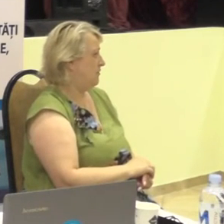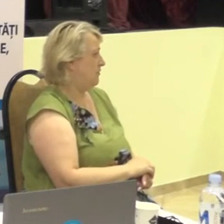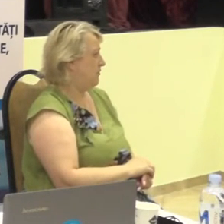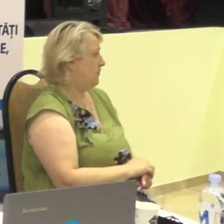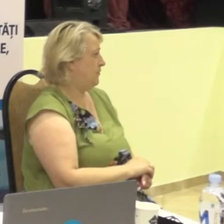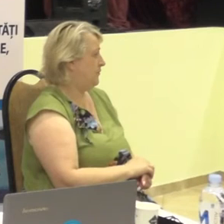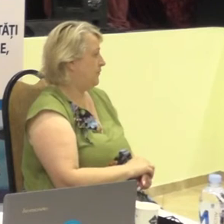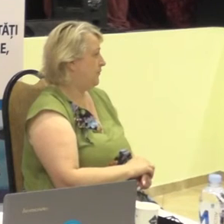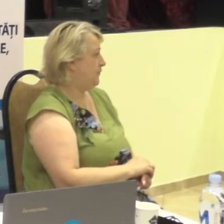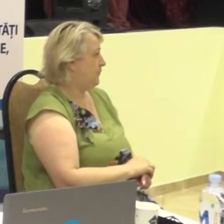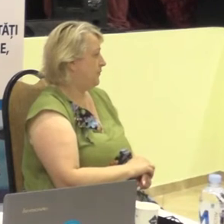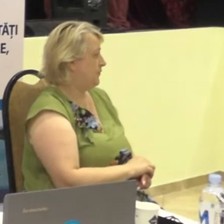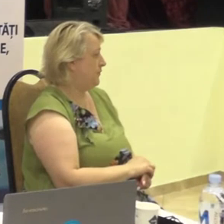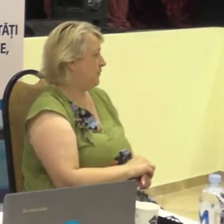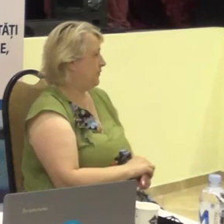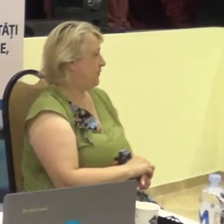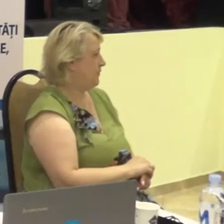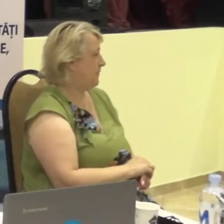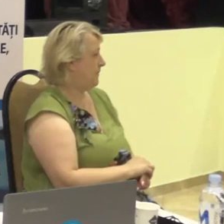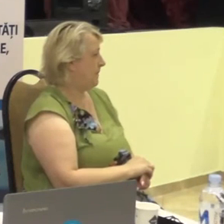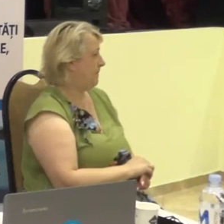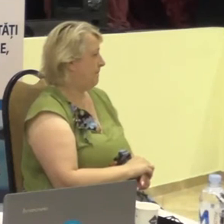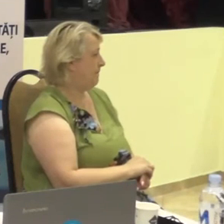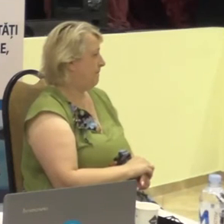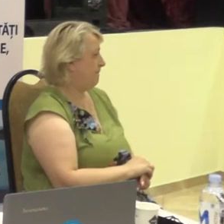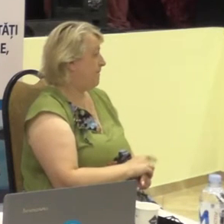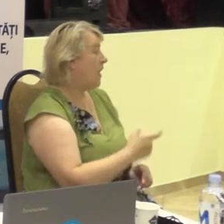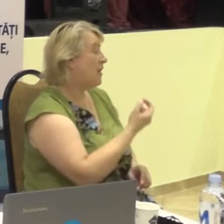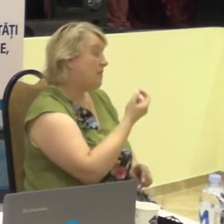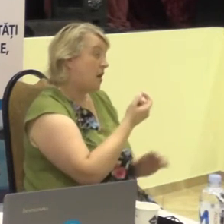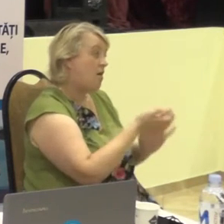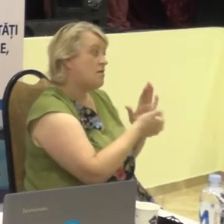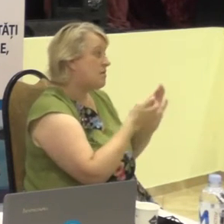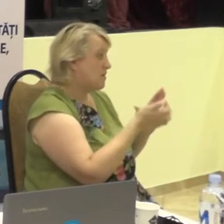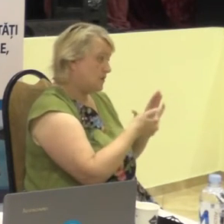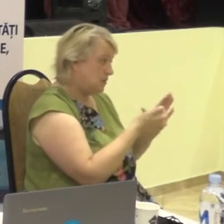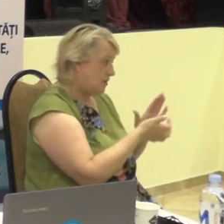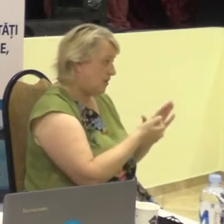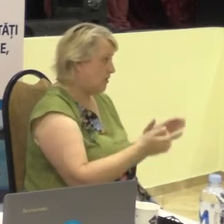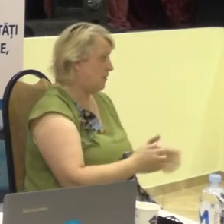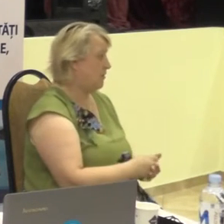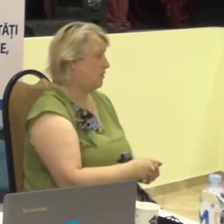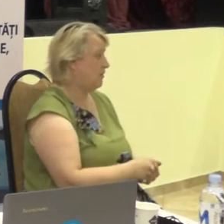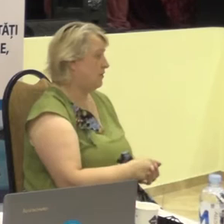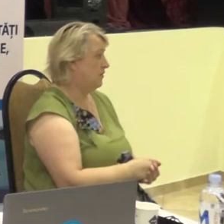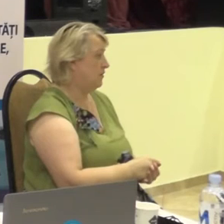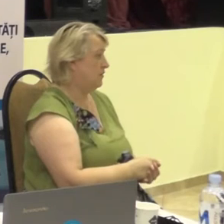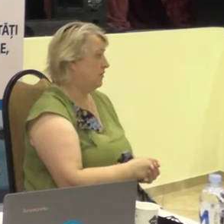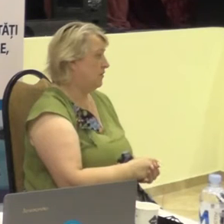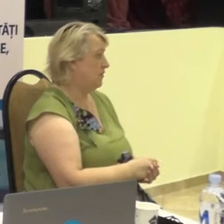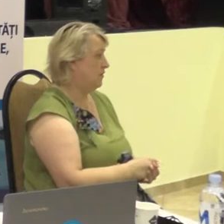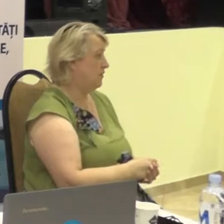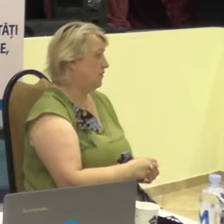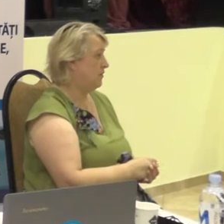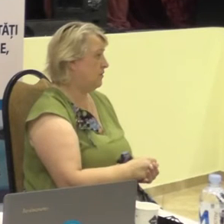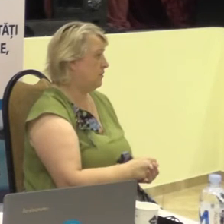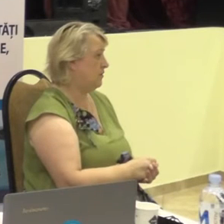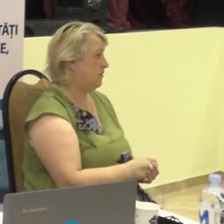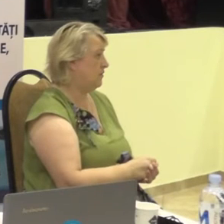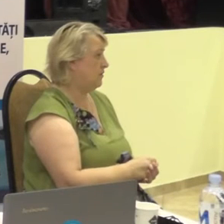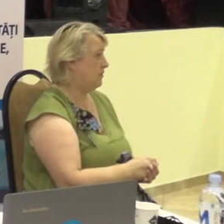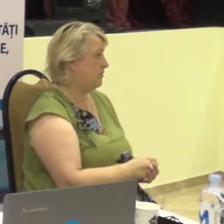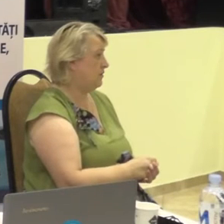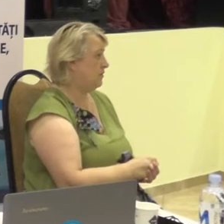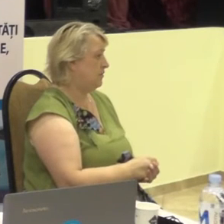Este un neajuns care